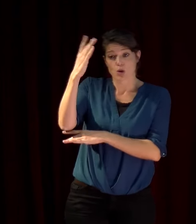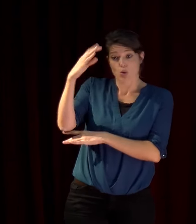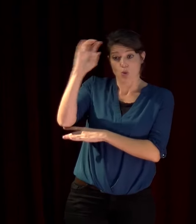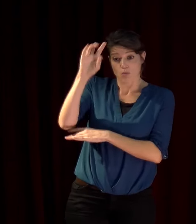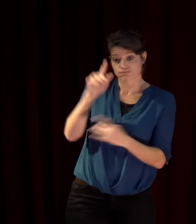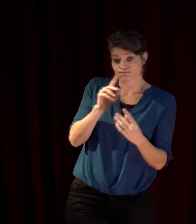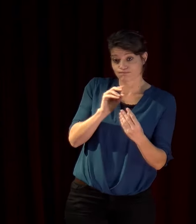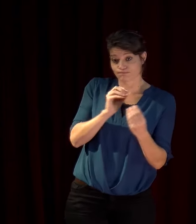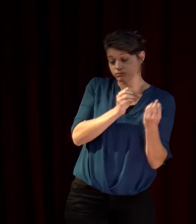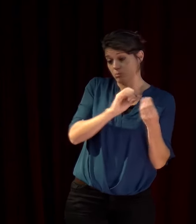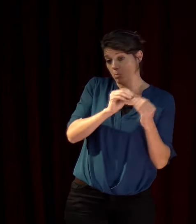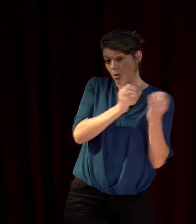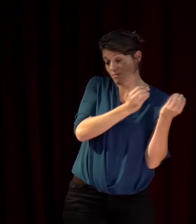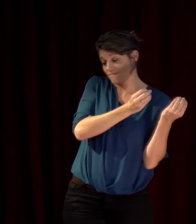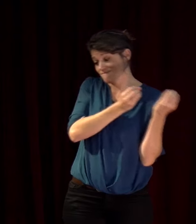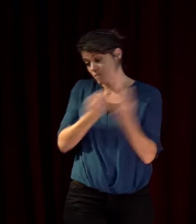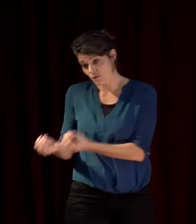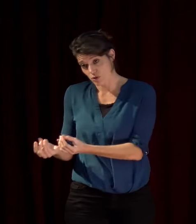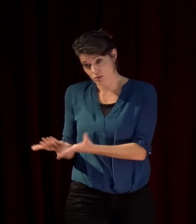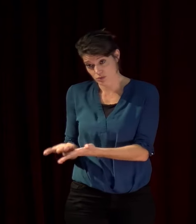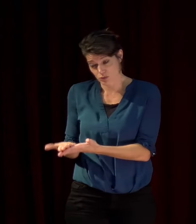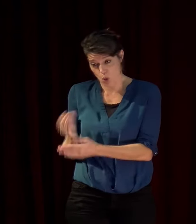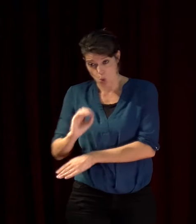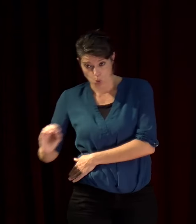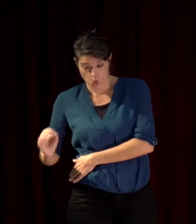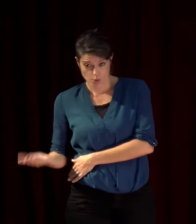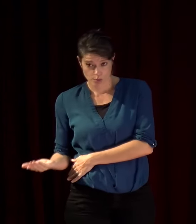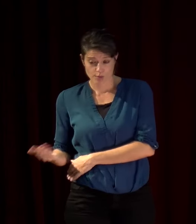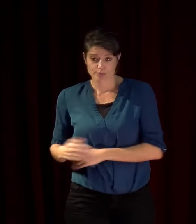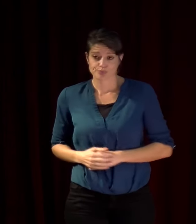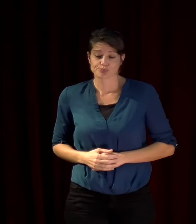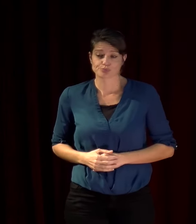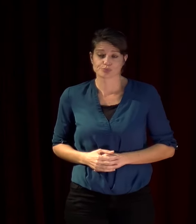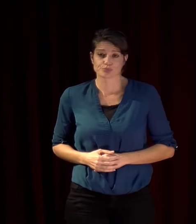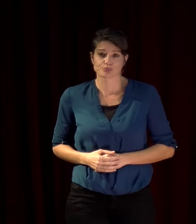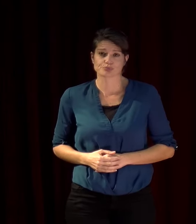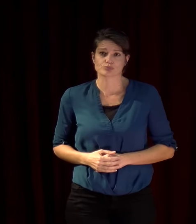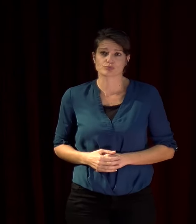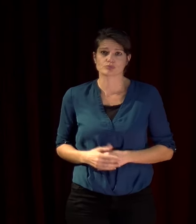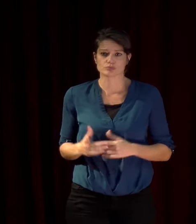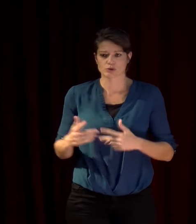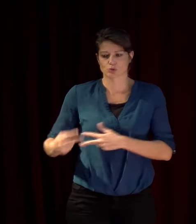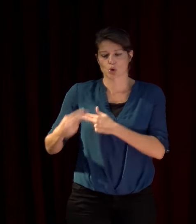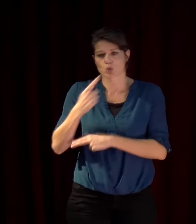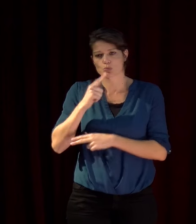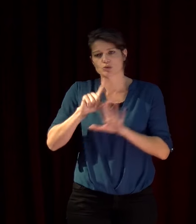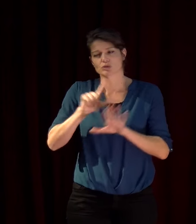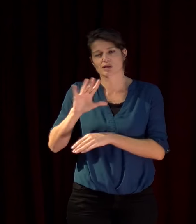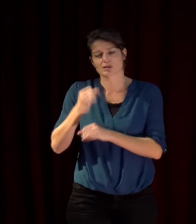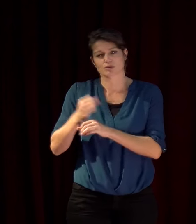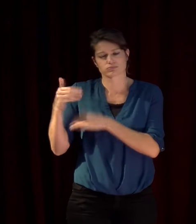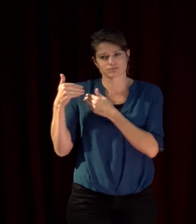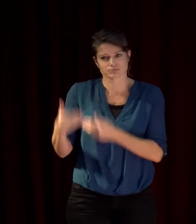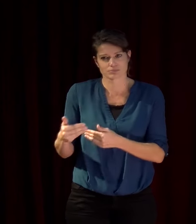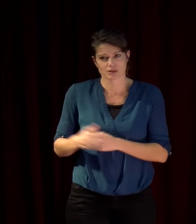en Orient maintenant il faut quand même constater qu'au bout de 75 ans on s'est aperçu de